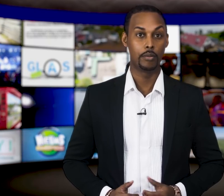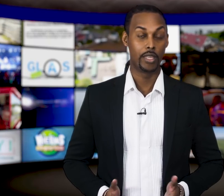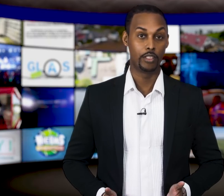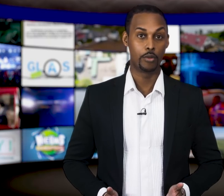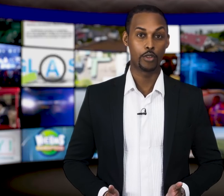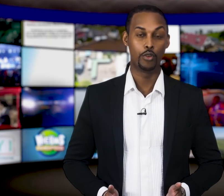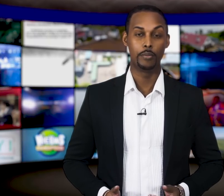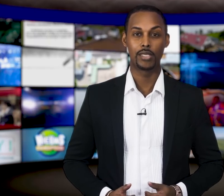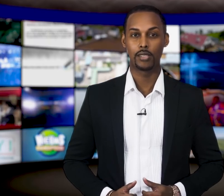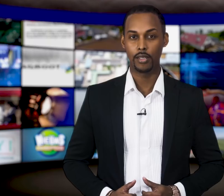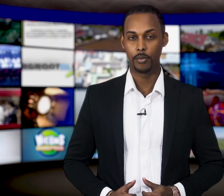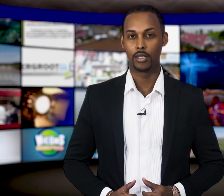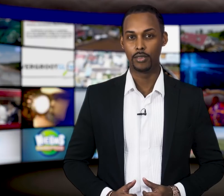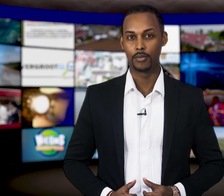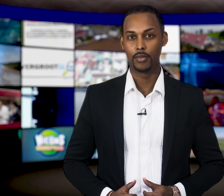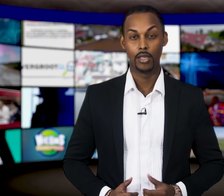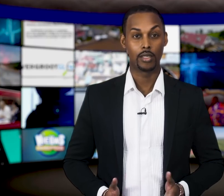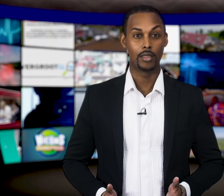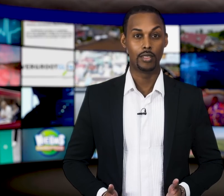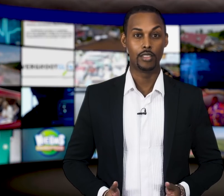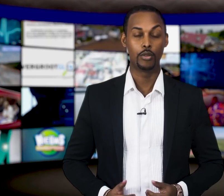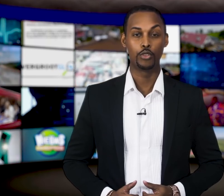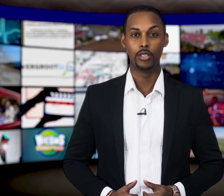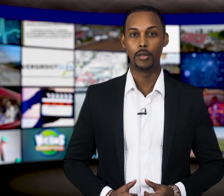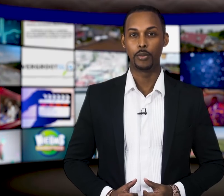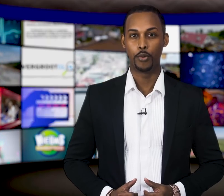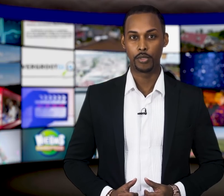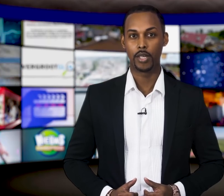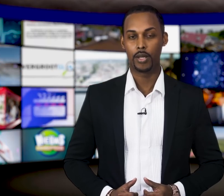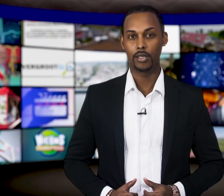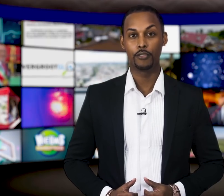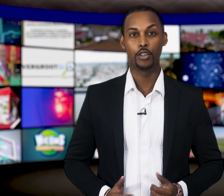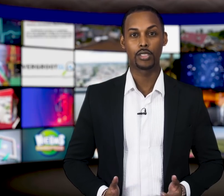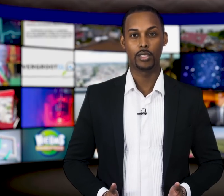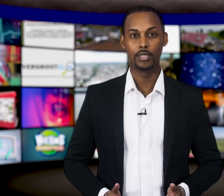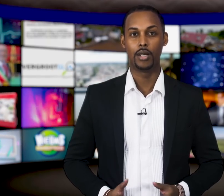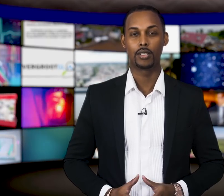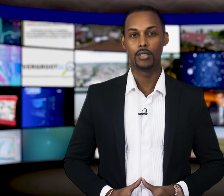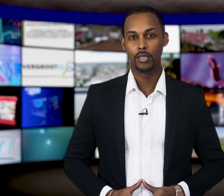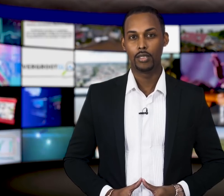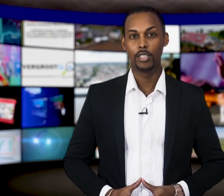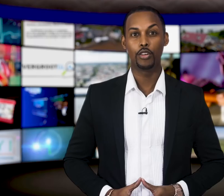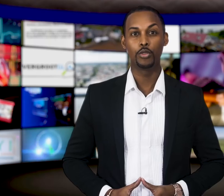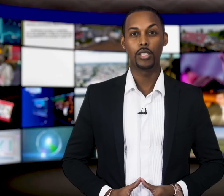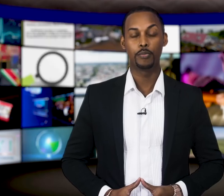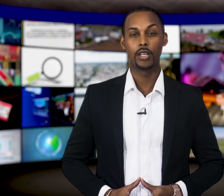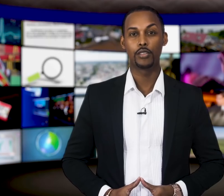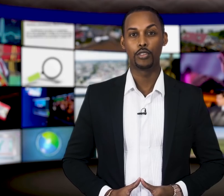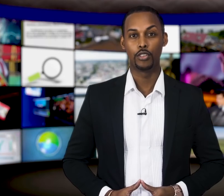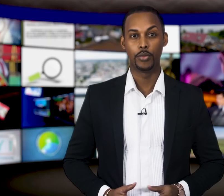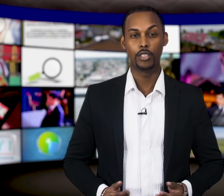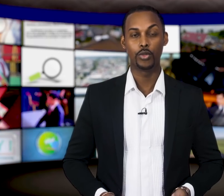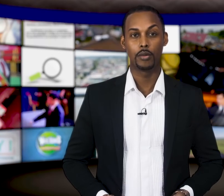Boutersen een bijeenkomst gehouden met staatsbanken. Het gaat in deze om de Surinaamse Postsparbank en Volkskredietbank. Deze ontmoeting